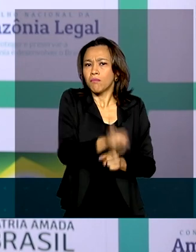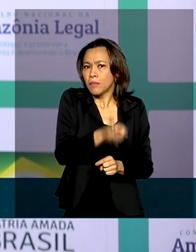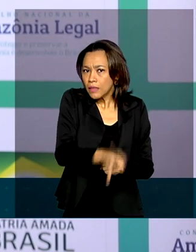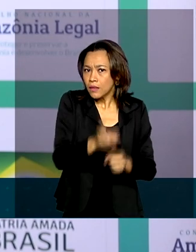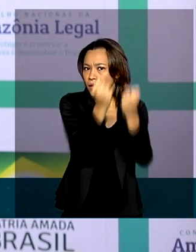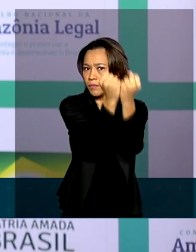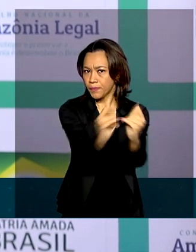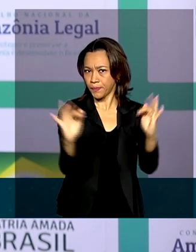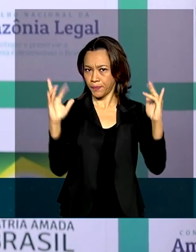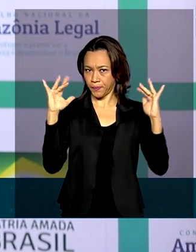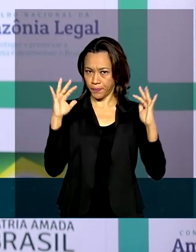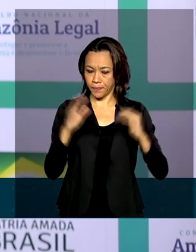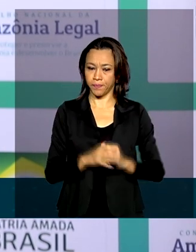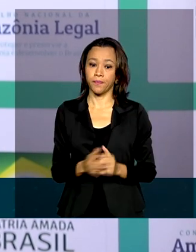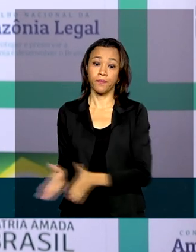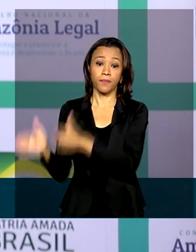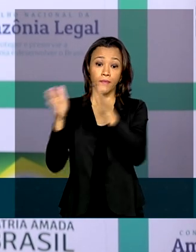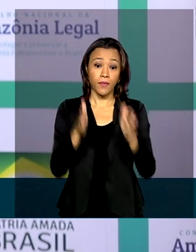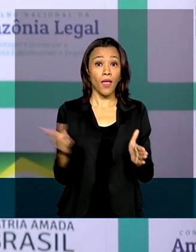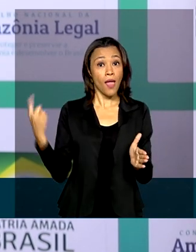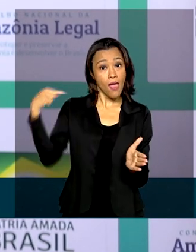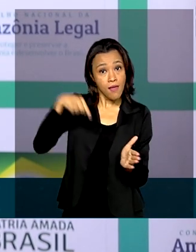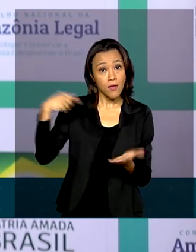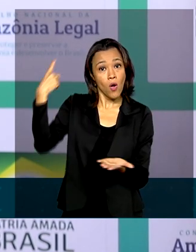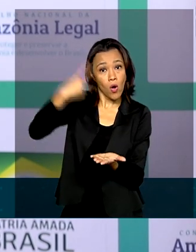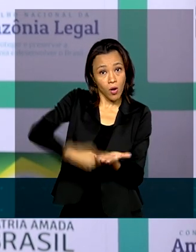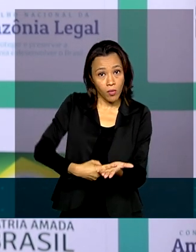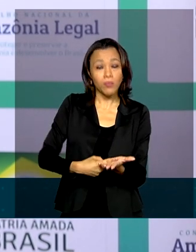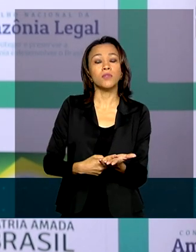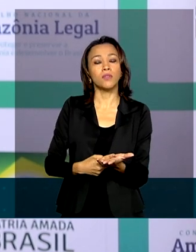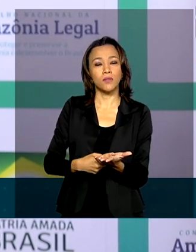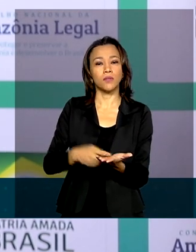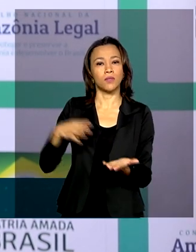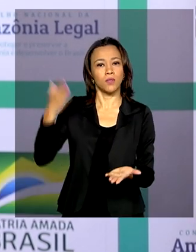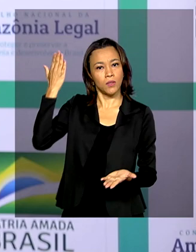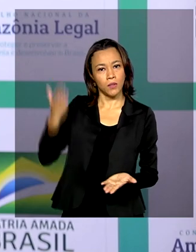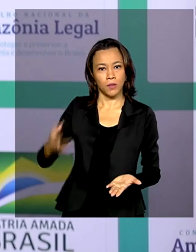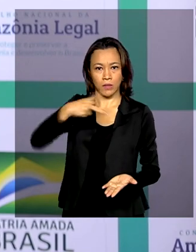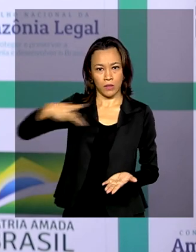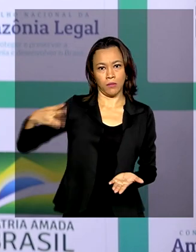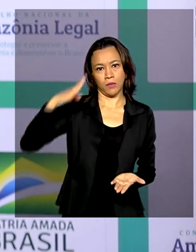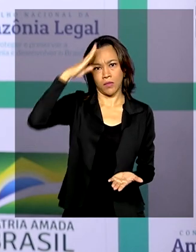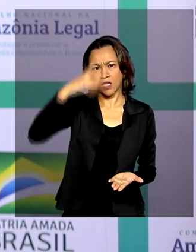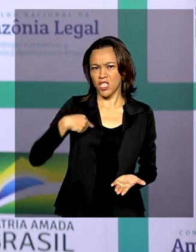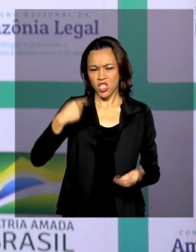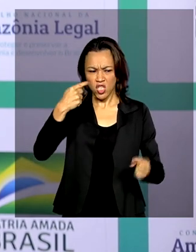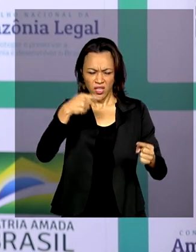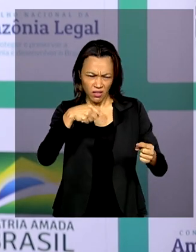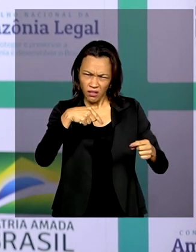desenvolver a Amazônia. Esse é o compromisso do governo do presidente Bolsonaro, não as ilegalidades na Amazônia. Obrigado.